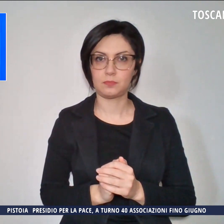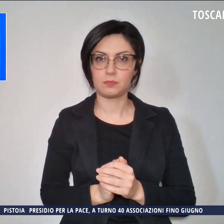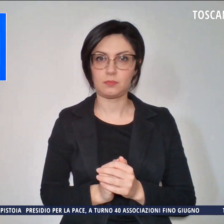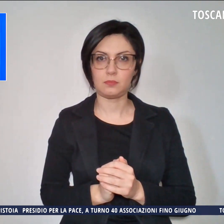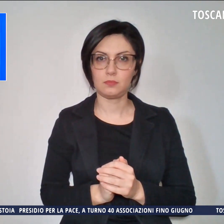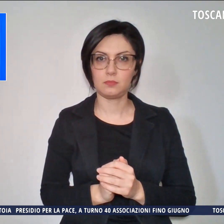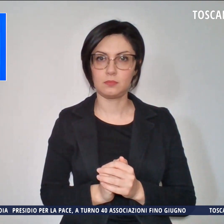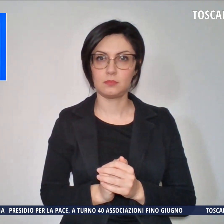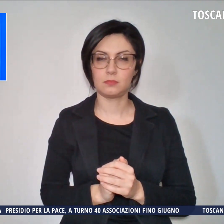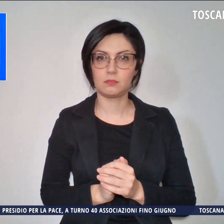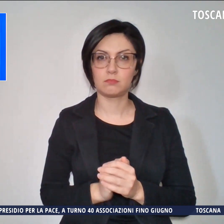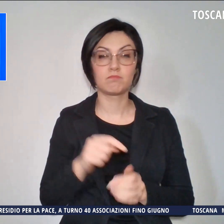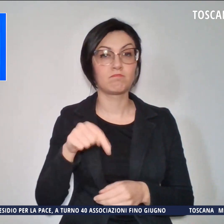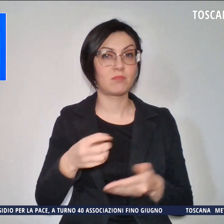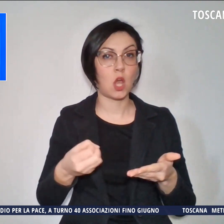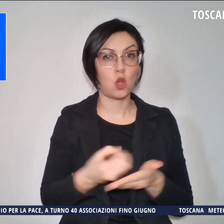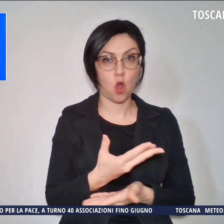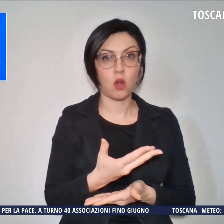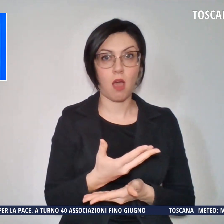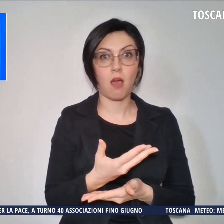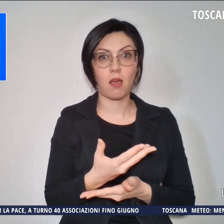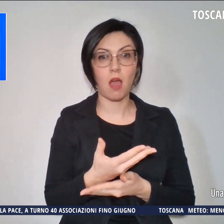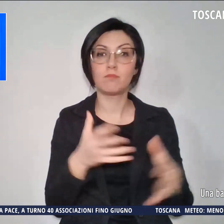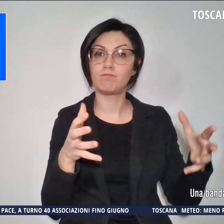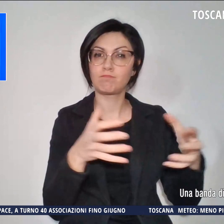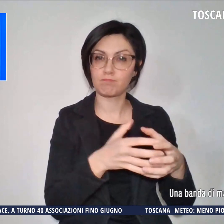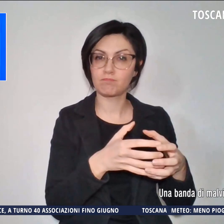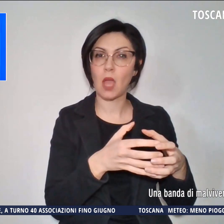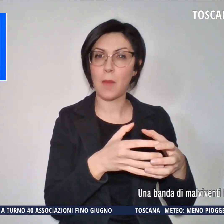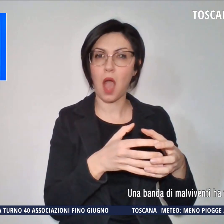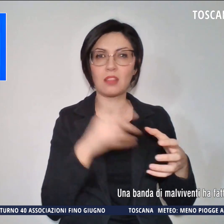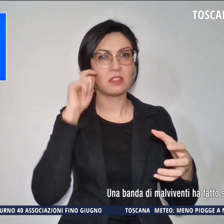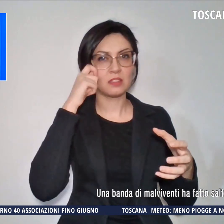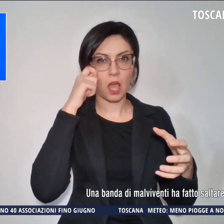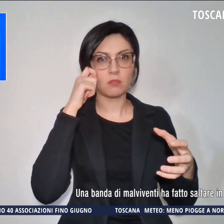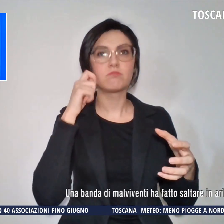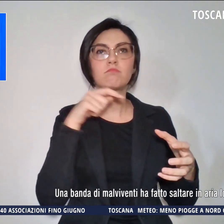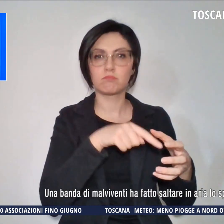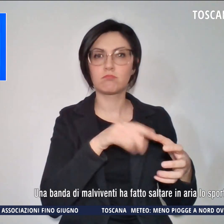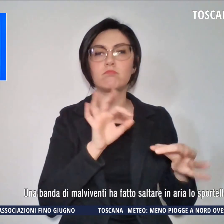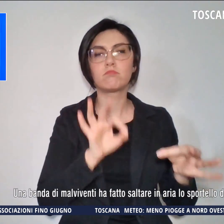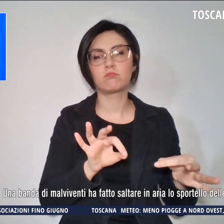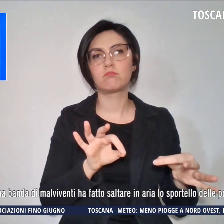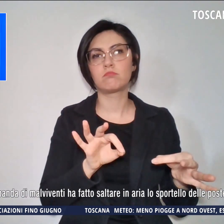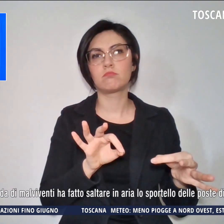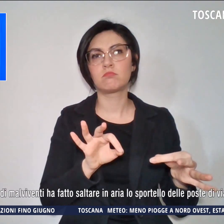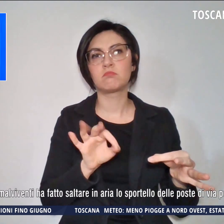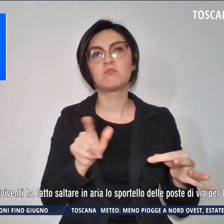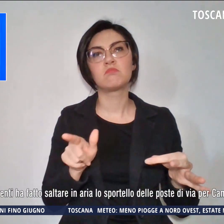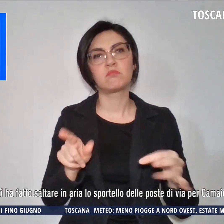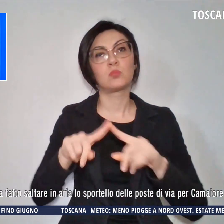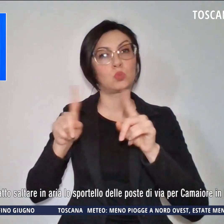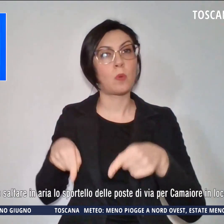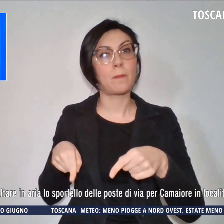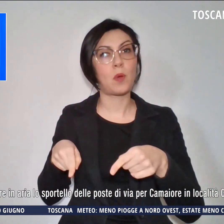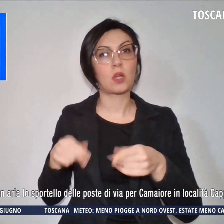Passiamo alla cronaca. Una banda di malviventi ha fatto saltare in aria lo sportello delle